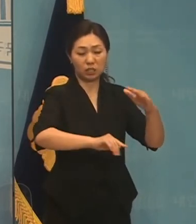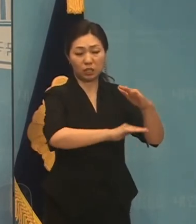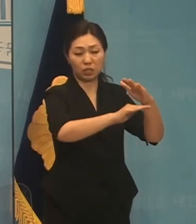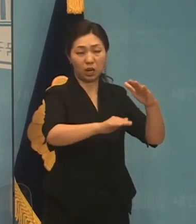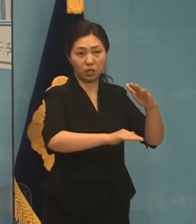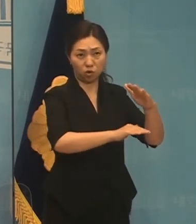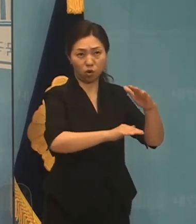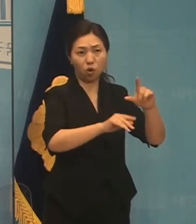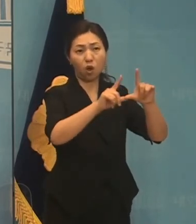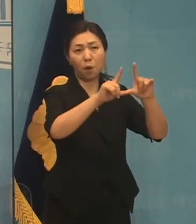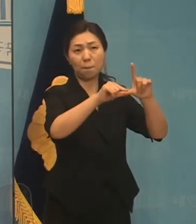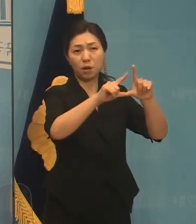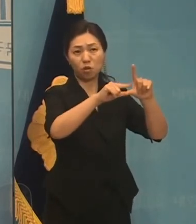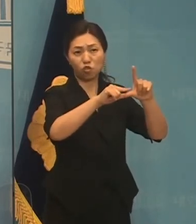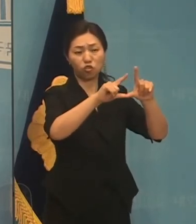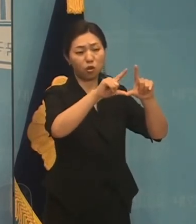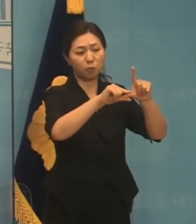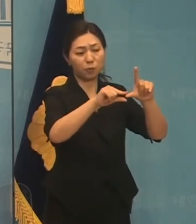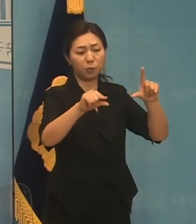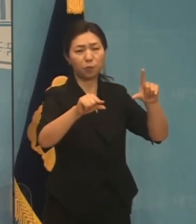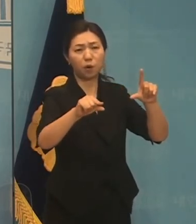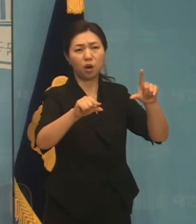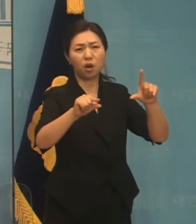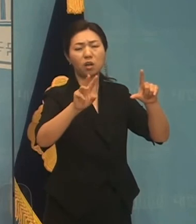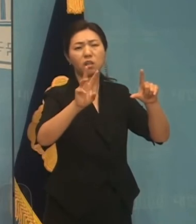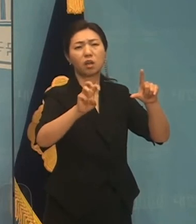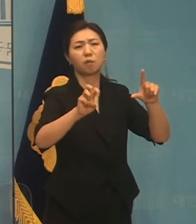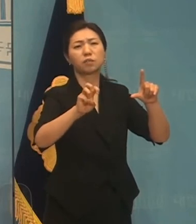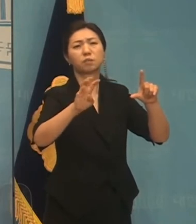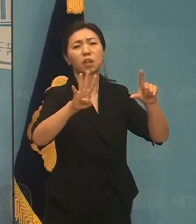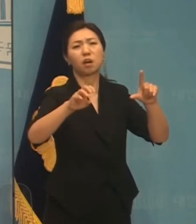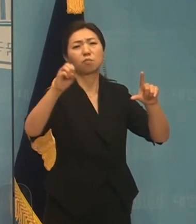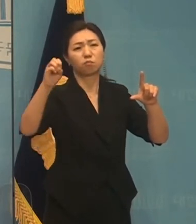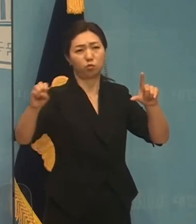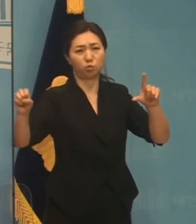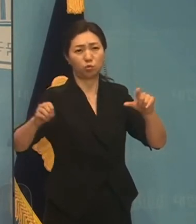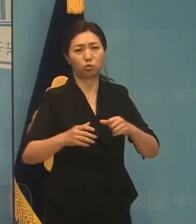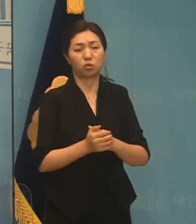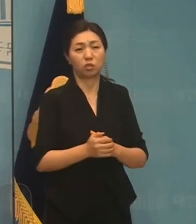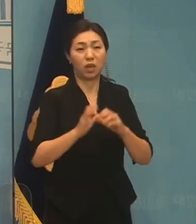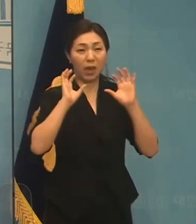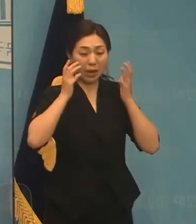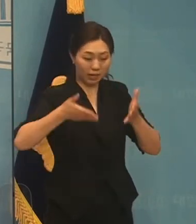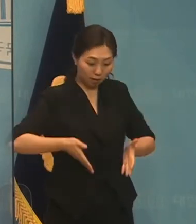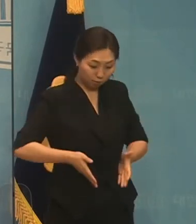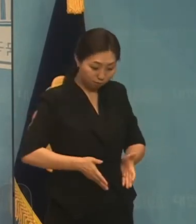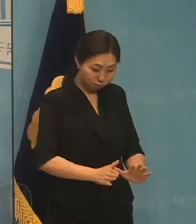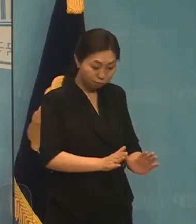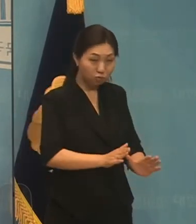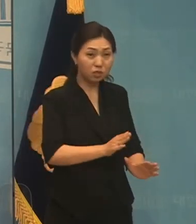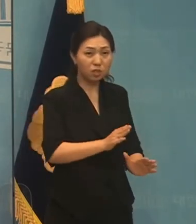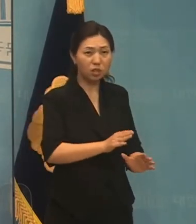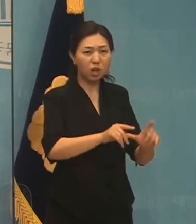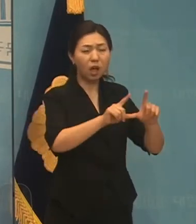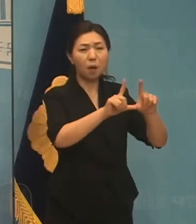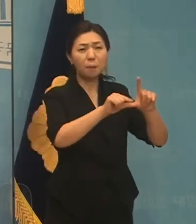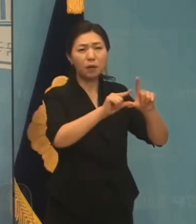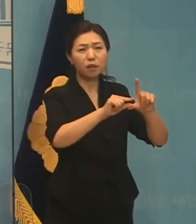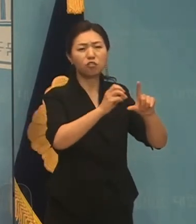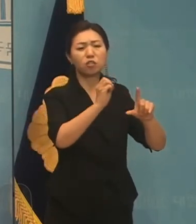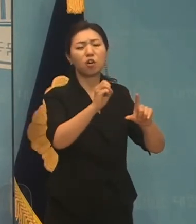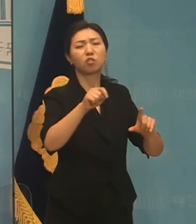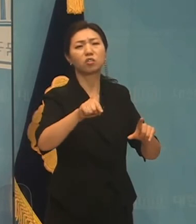33%밖에 안됩니다. 출산율은 0.84m로 떨어졌습니다.